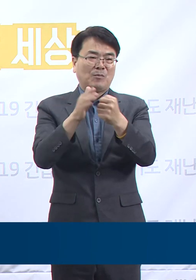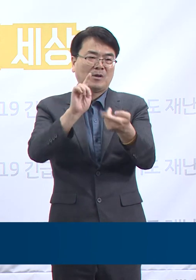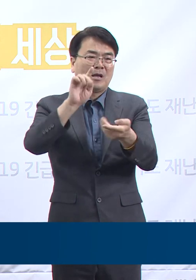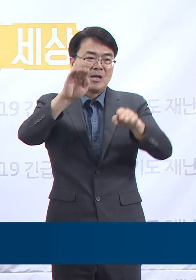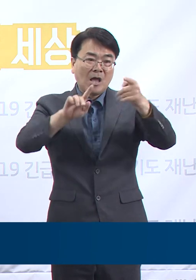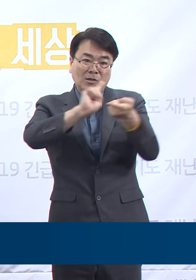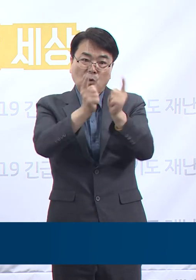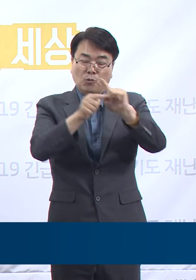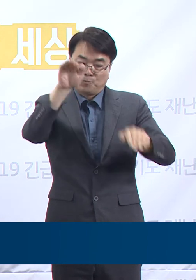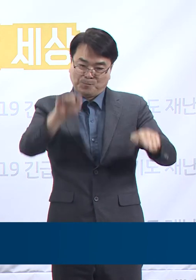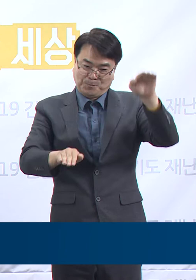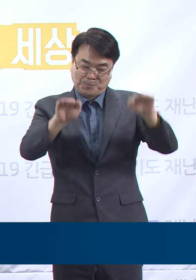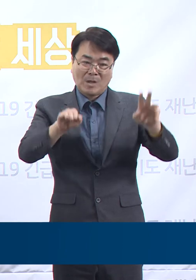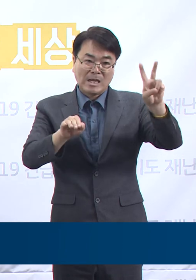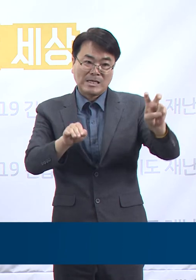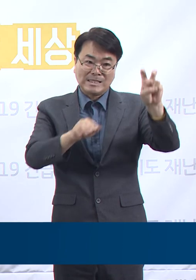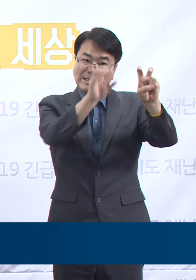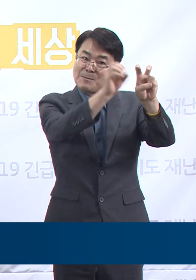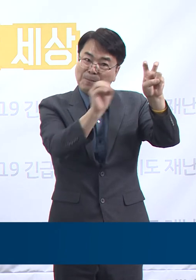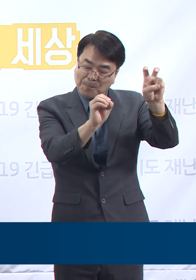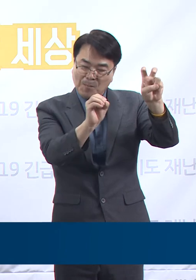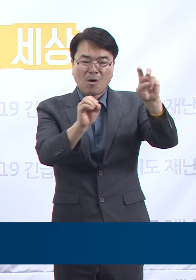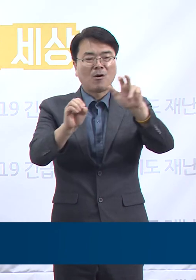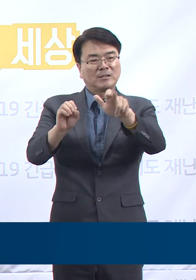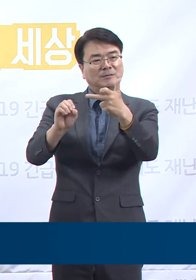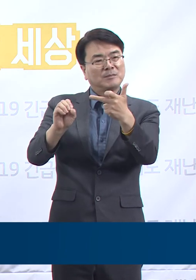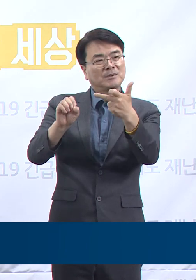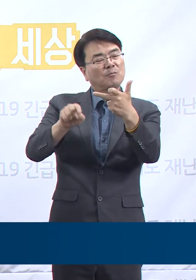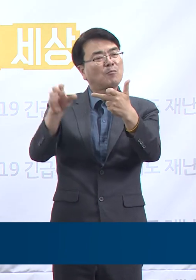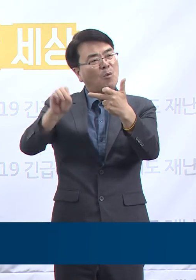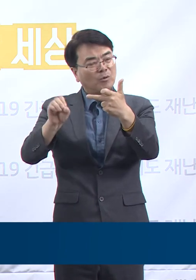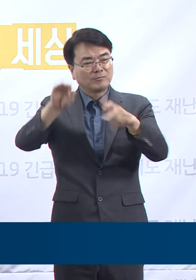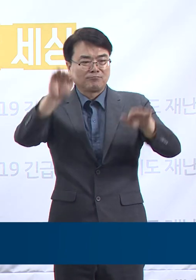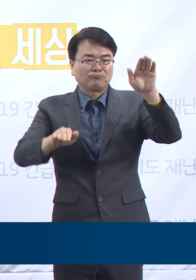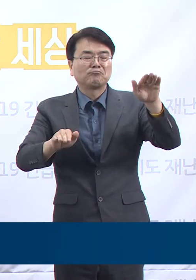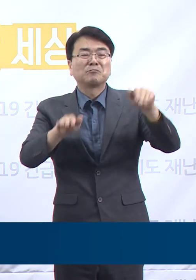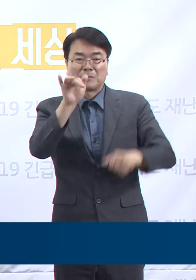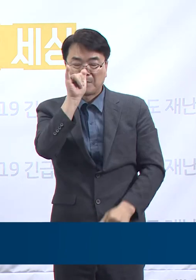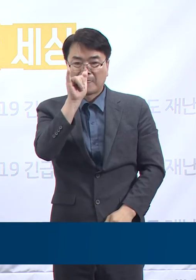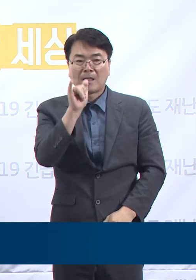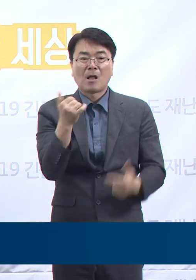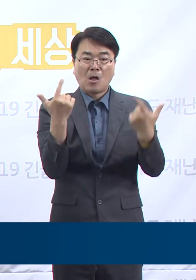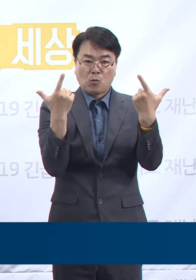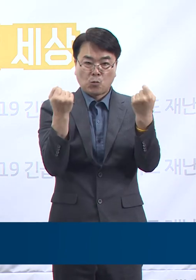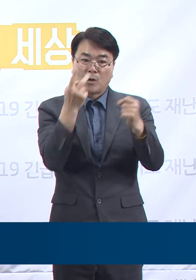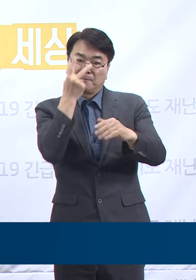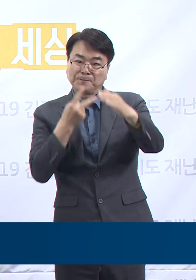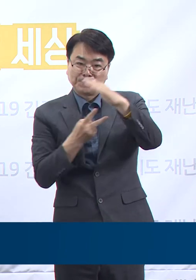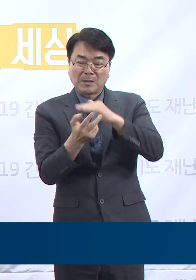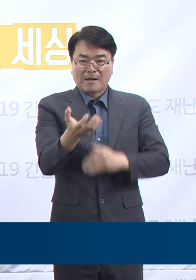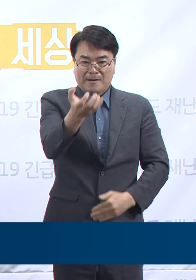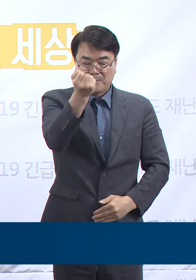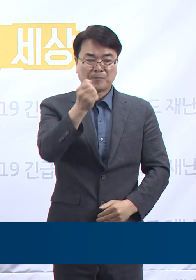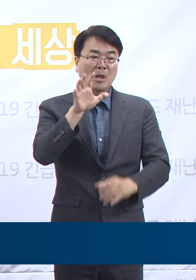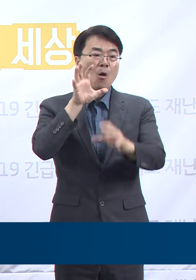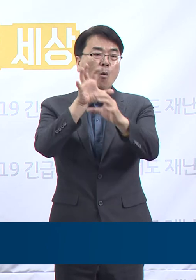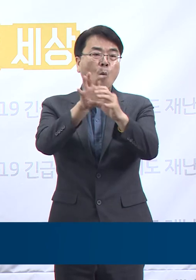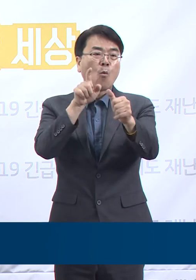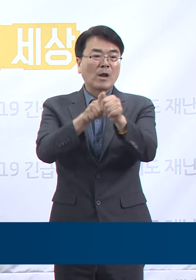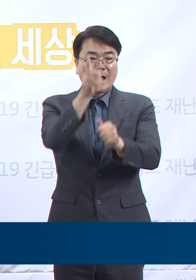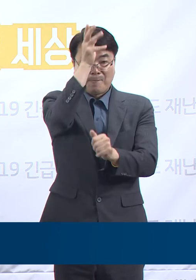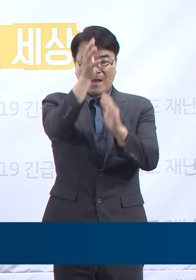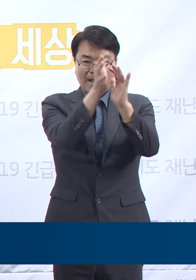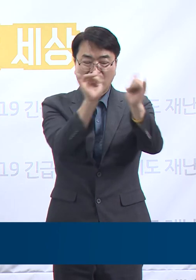%포인트와 12.6%포인트의 차이가 났으며 같은 맥락에서 코로나19 환자가